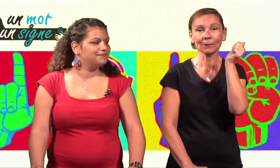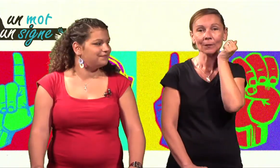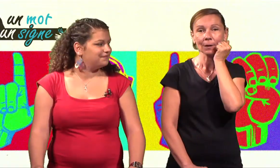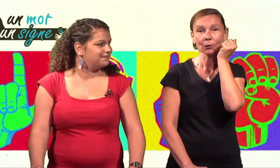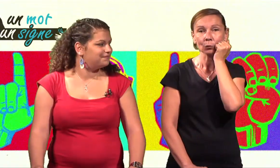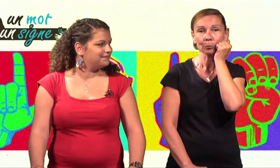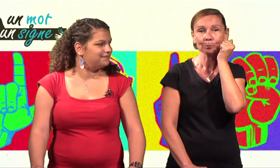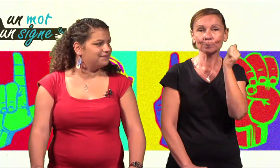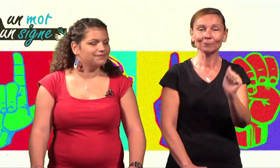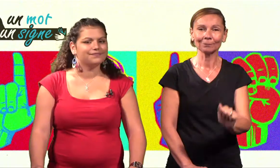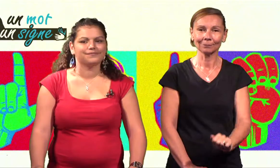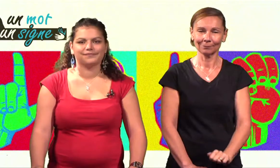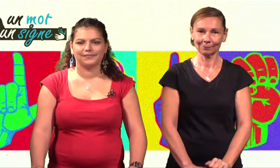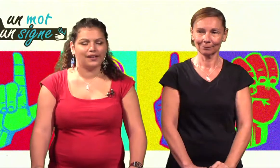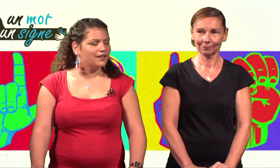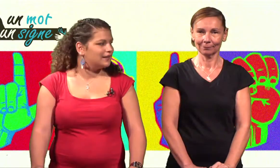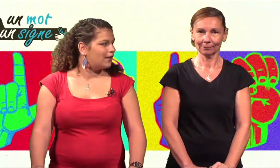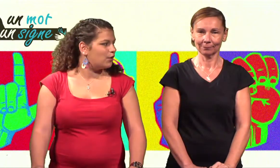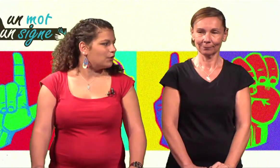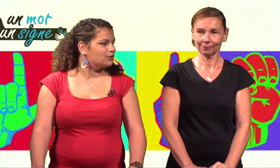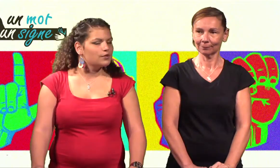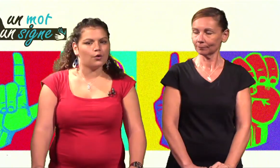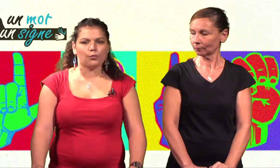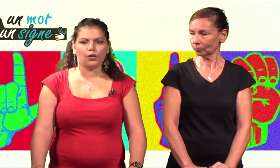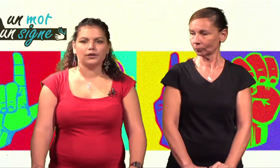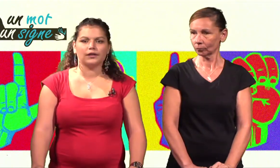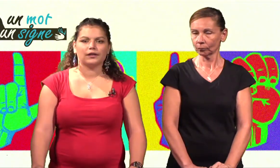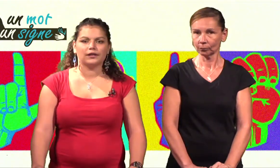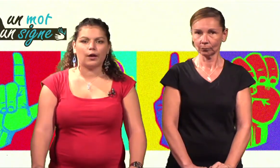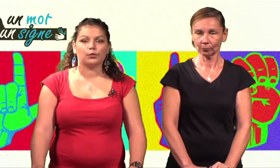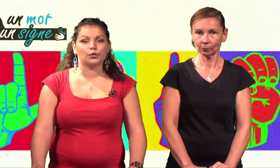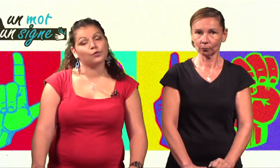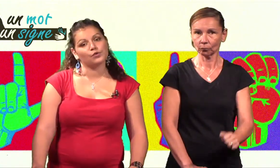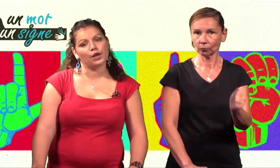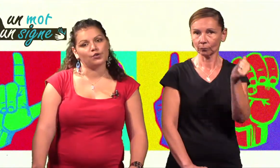D'accord, donc c'est le point qui tape deux fois sur la joue.